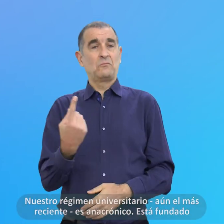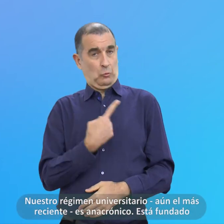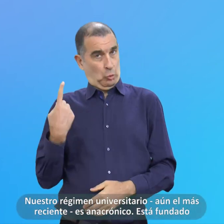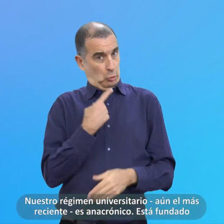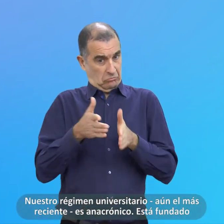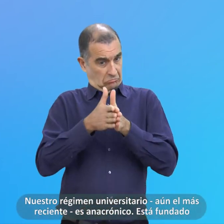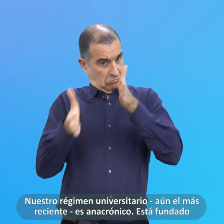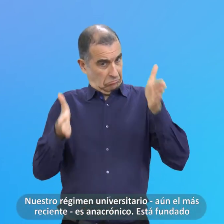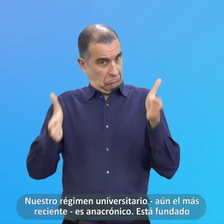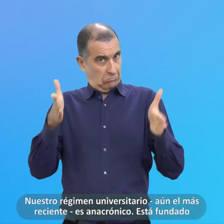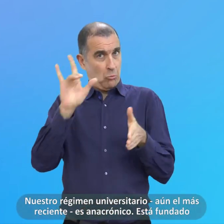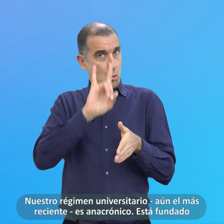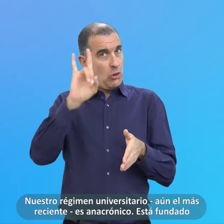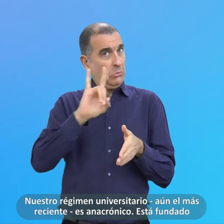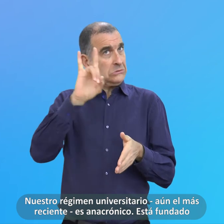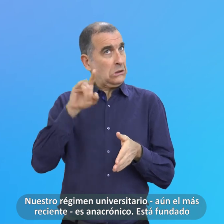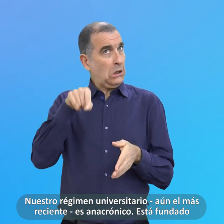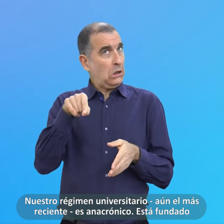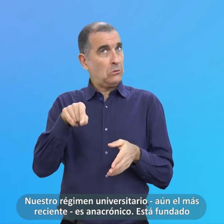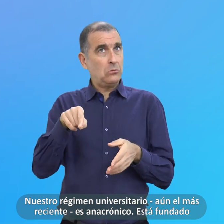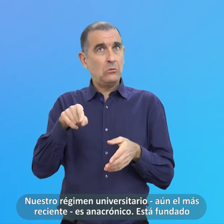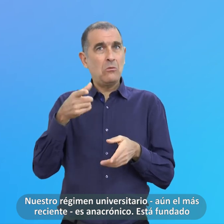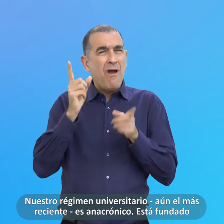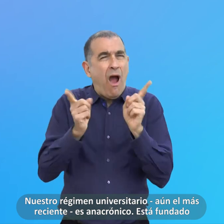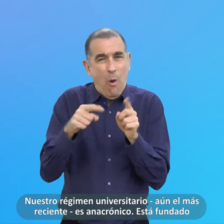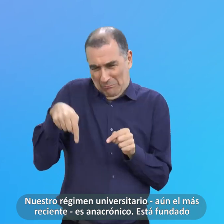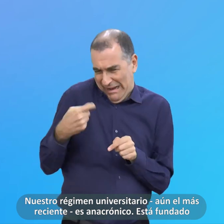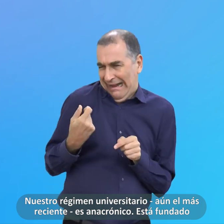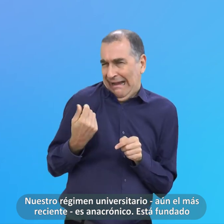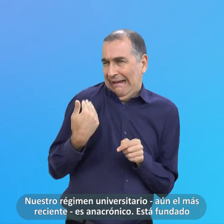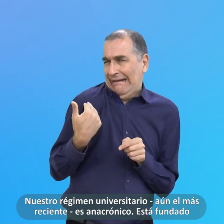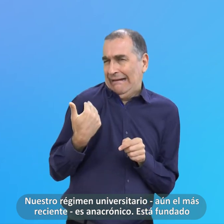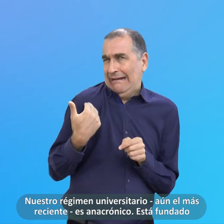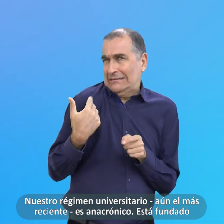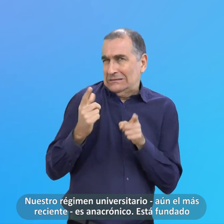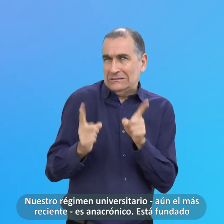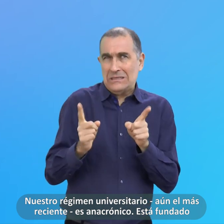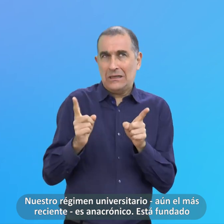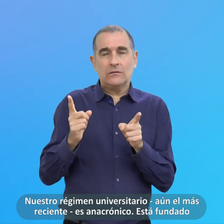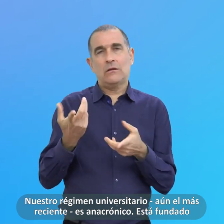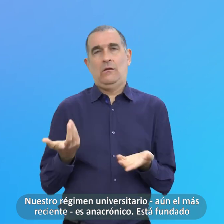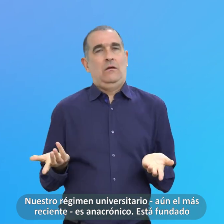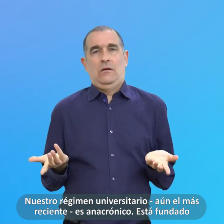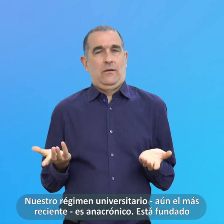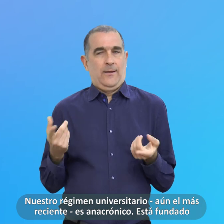Nuestro régimen Universitario Aún el más reciente Es anacrónico